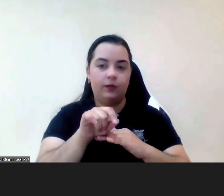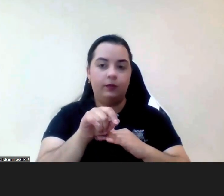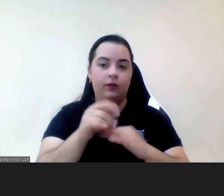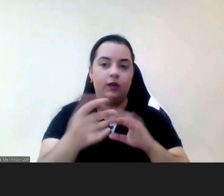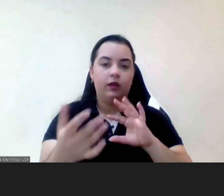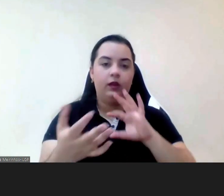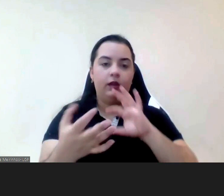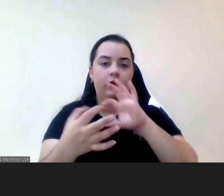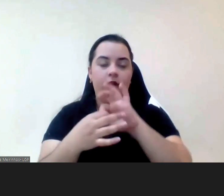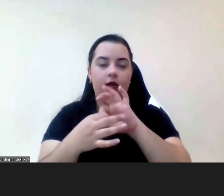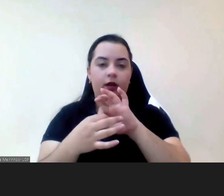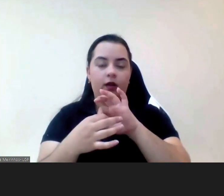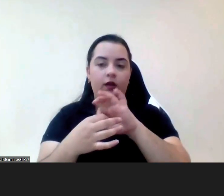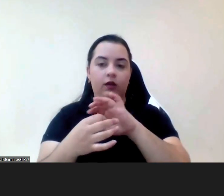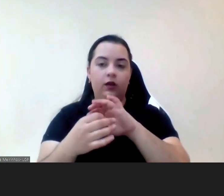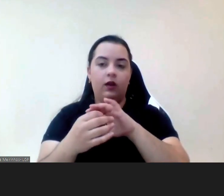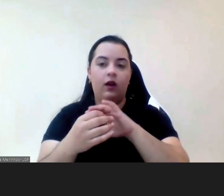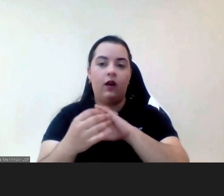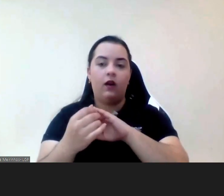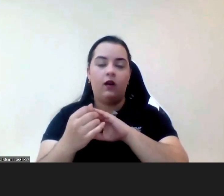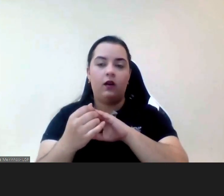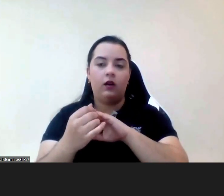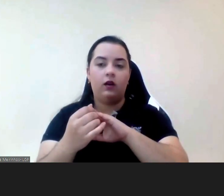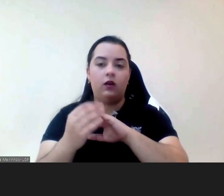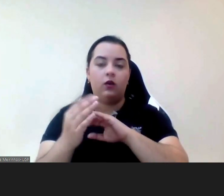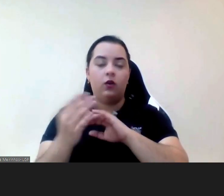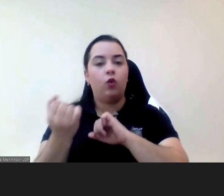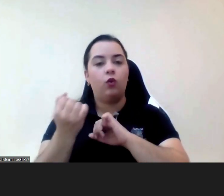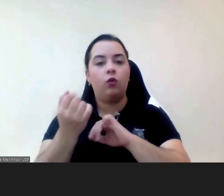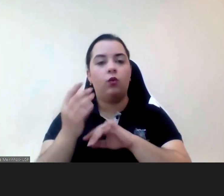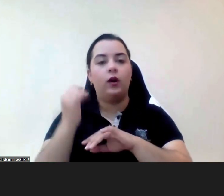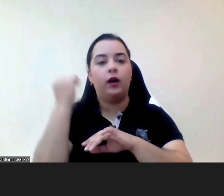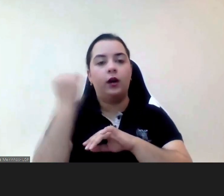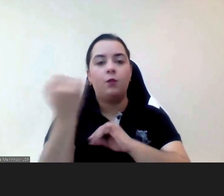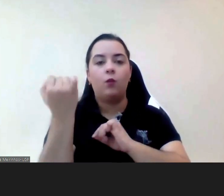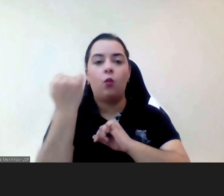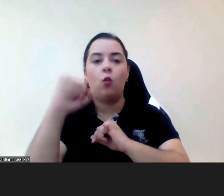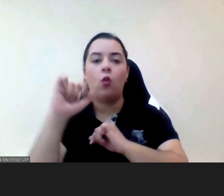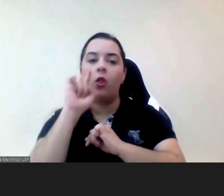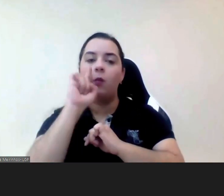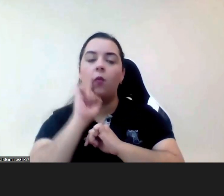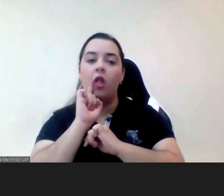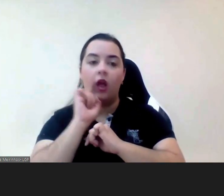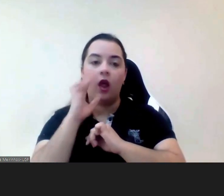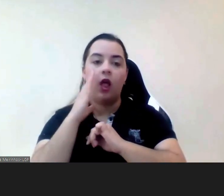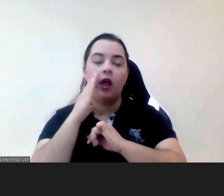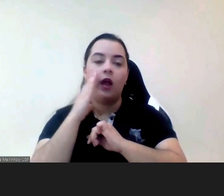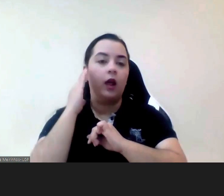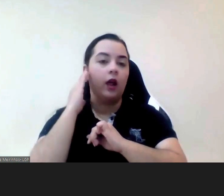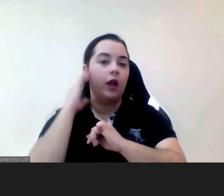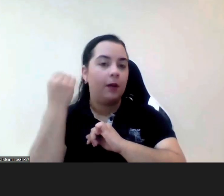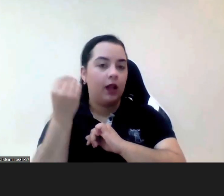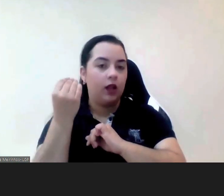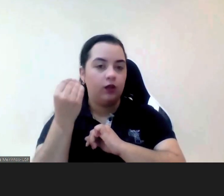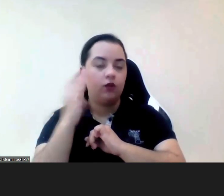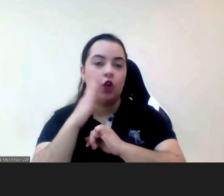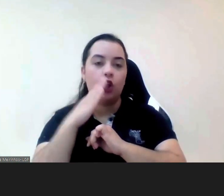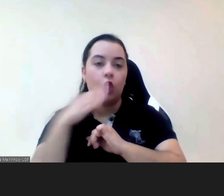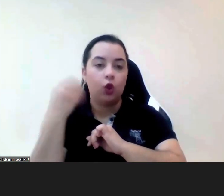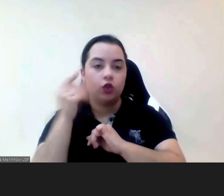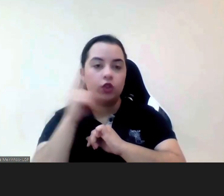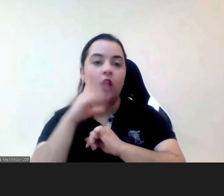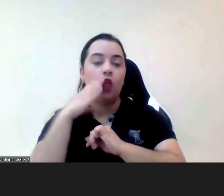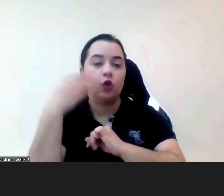praticadas sobre as mulheres e as raparigas portanto as adolescentes as jovens que